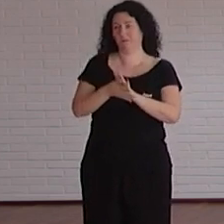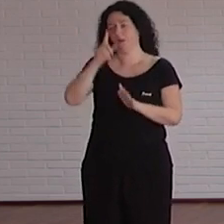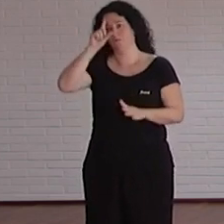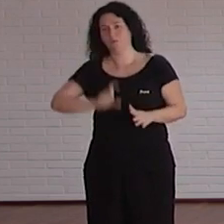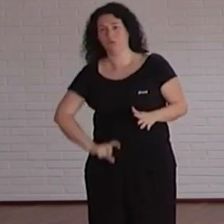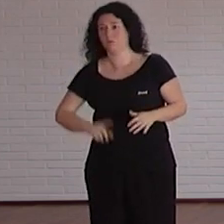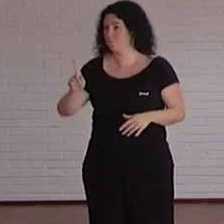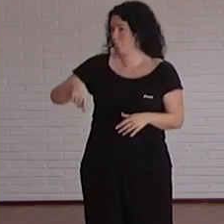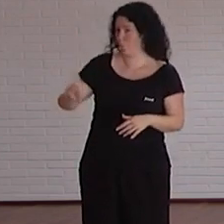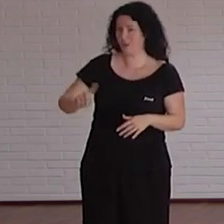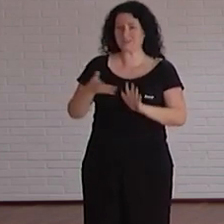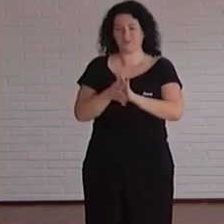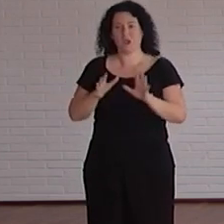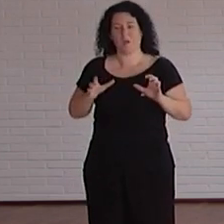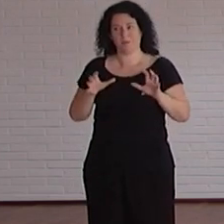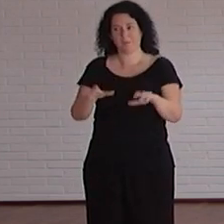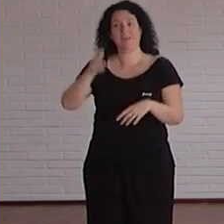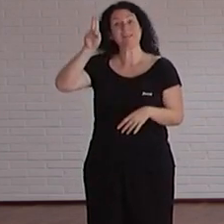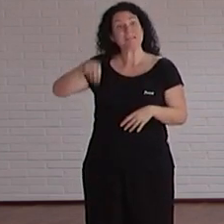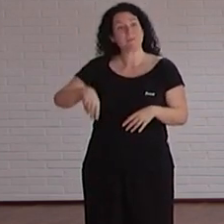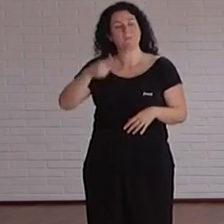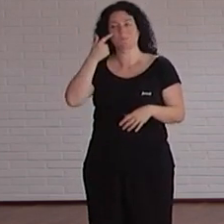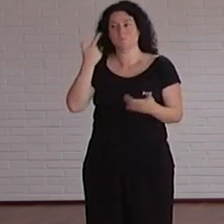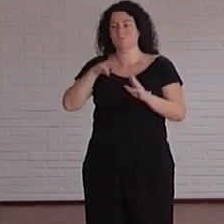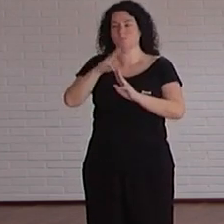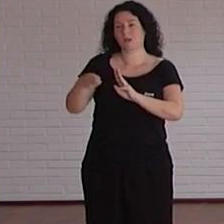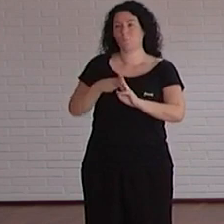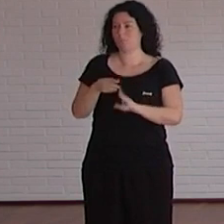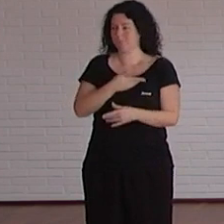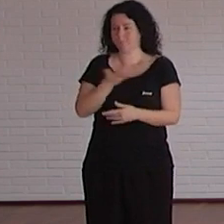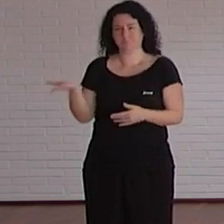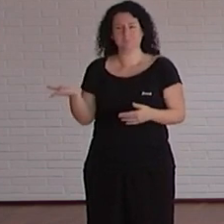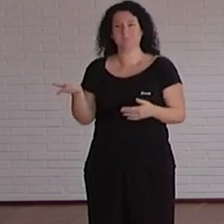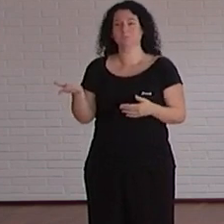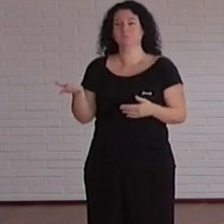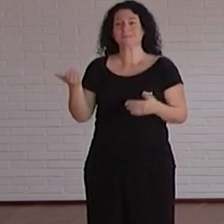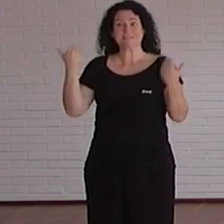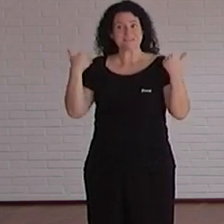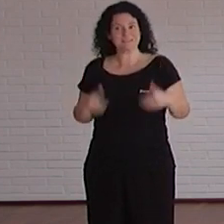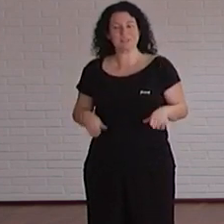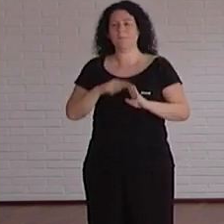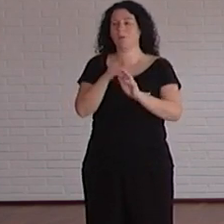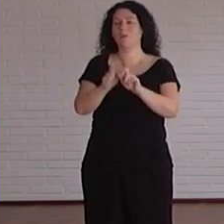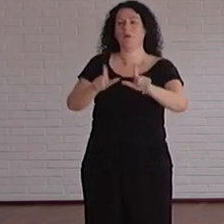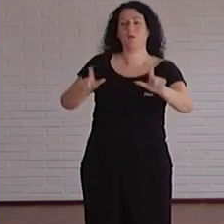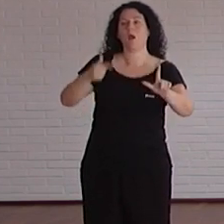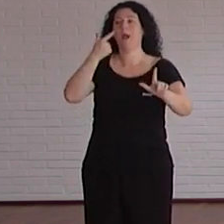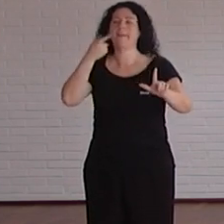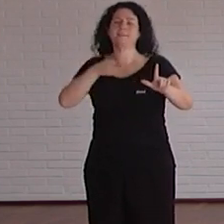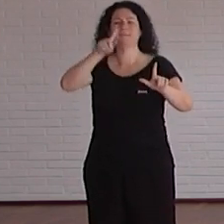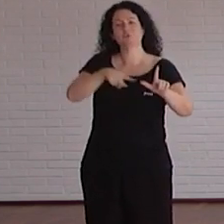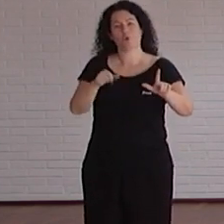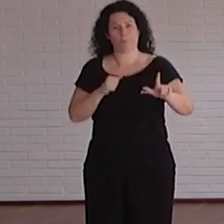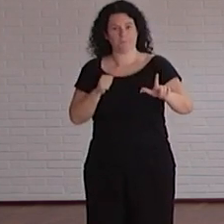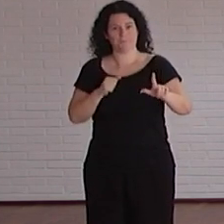y luego también a la hora de replantear cualquier página web ya nos poníamos las gafas de la accesibilidad y ahí vamos decimos vamos a